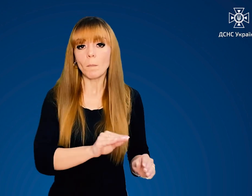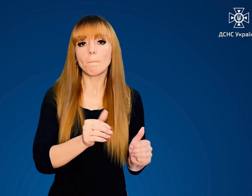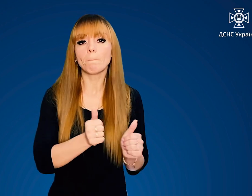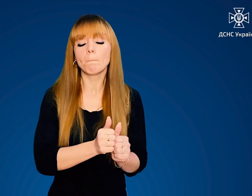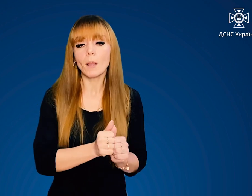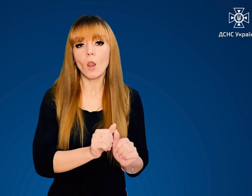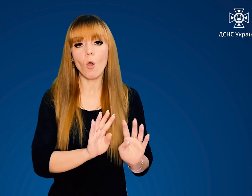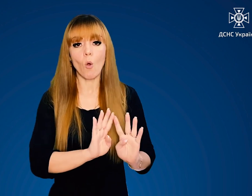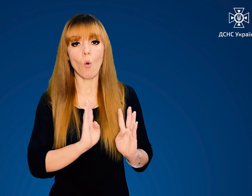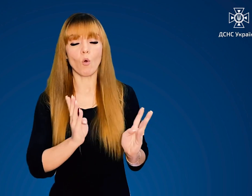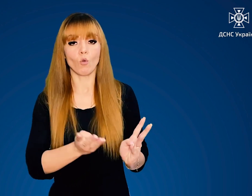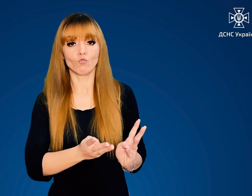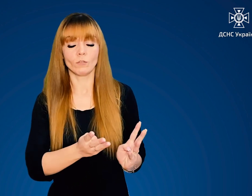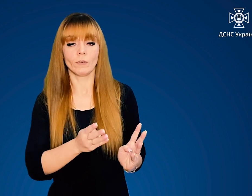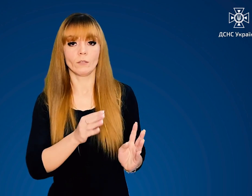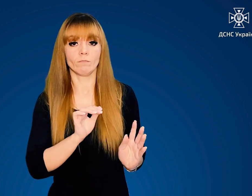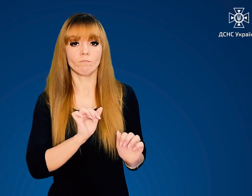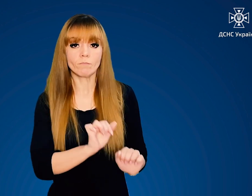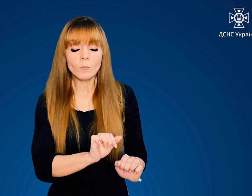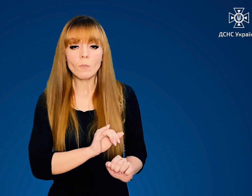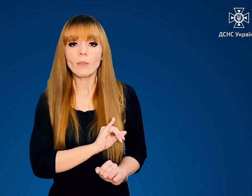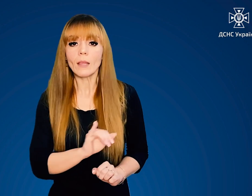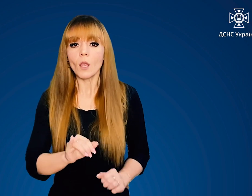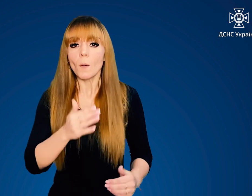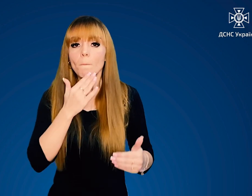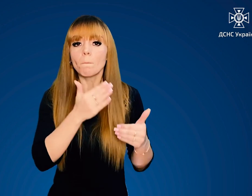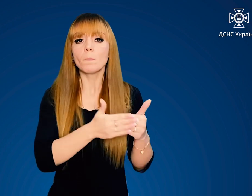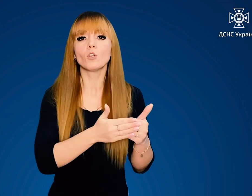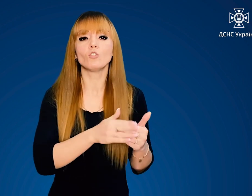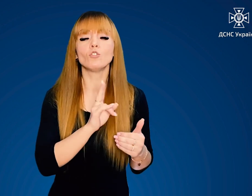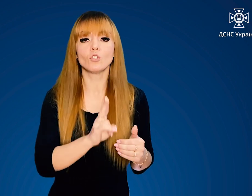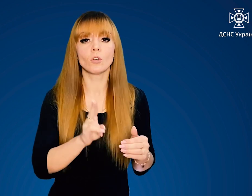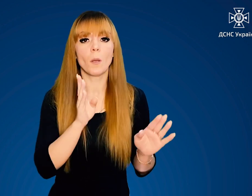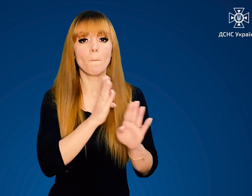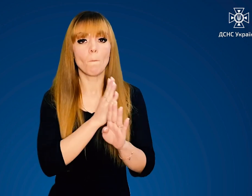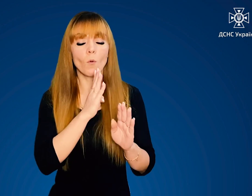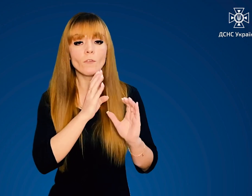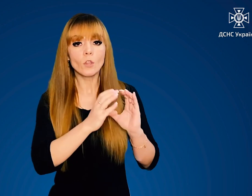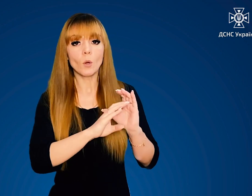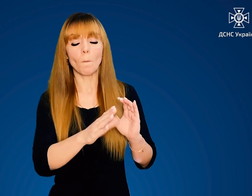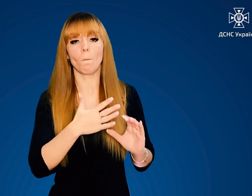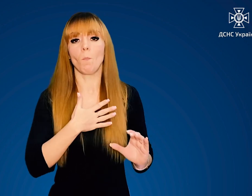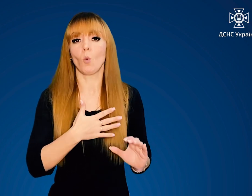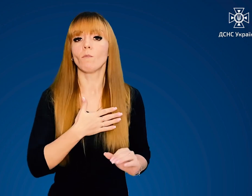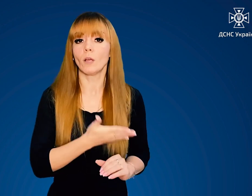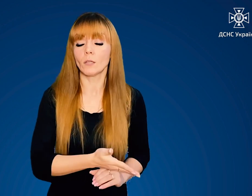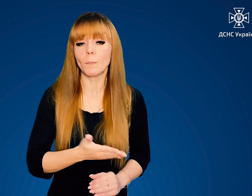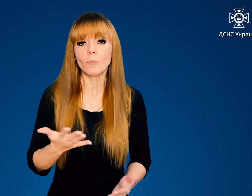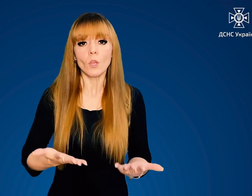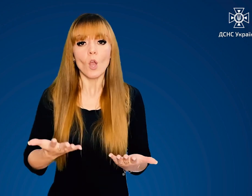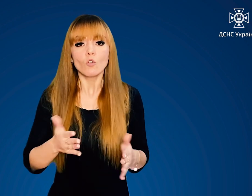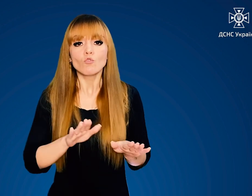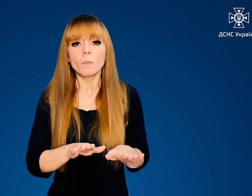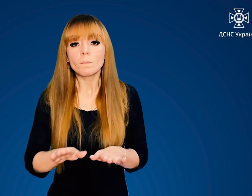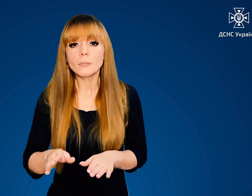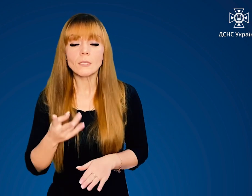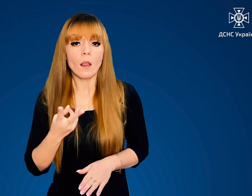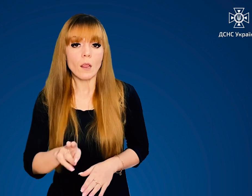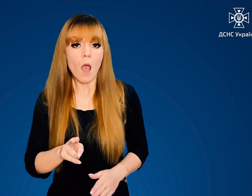розмістити біля огороджувальних конструкцій і ближче до повітропроводів. Якщо місць